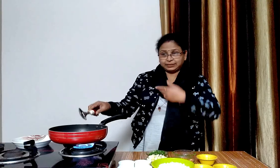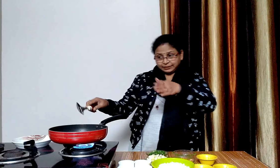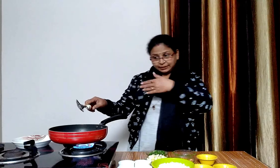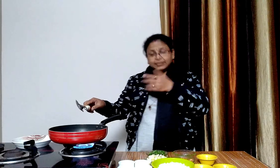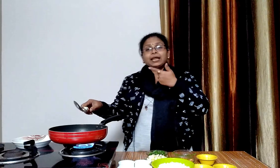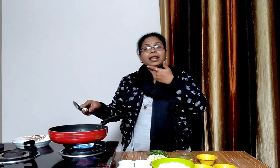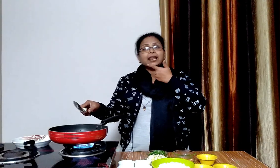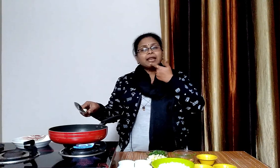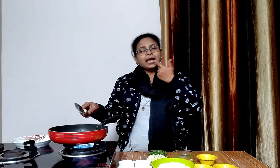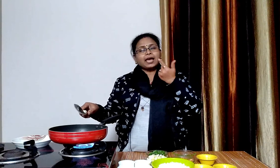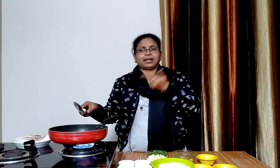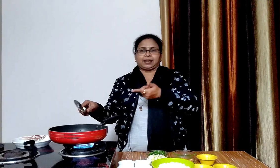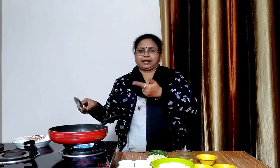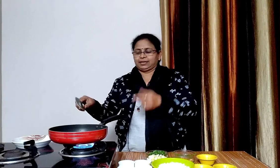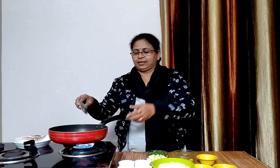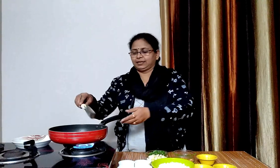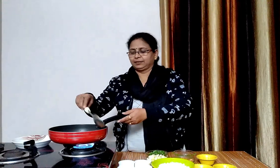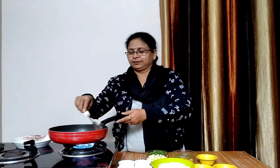मुवफली को गोल्डन ब्राउन होने तक भूल लेंगे